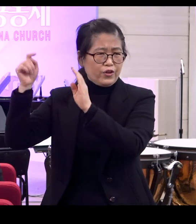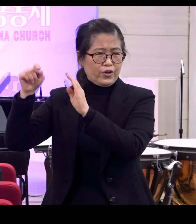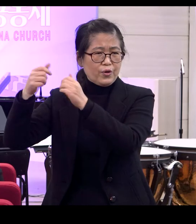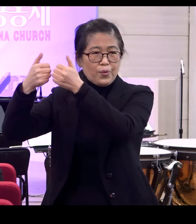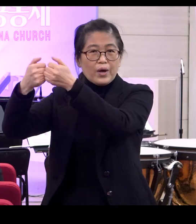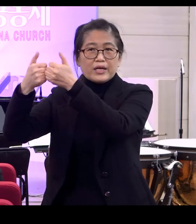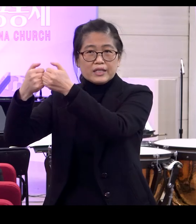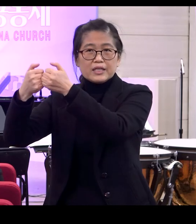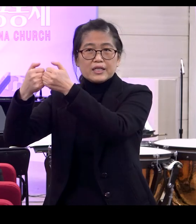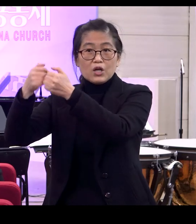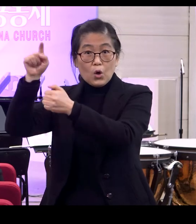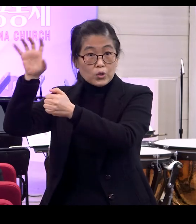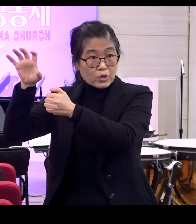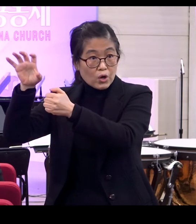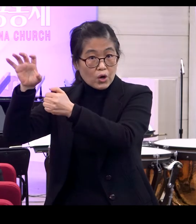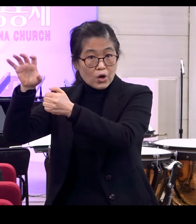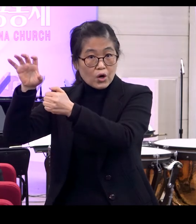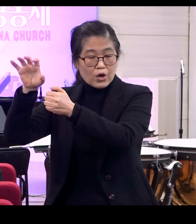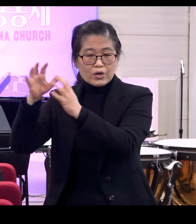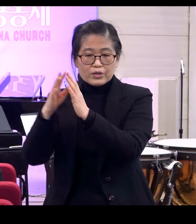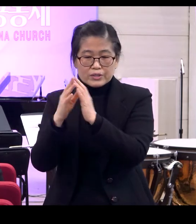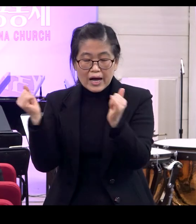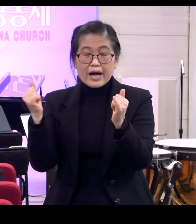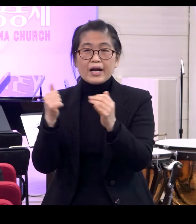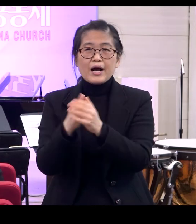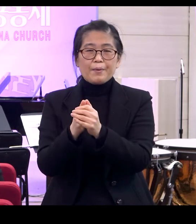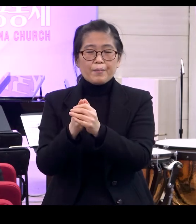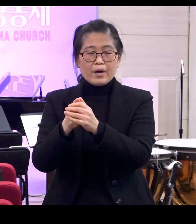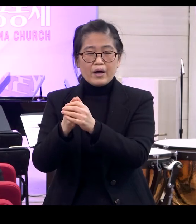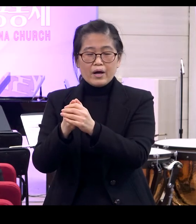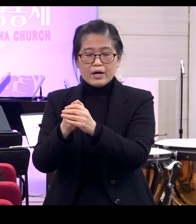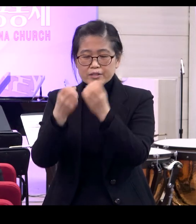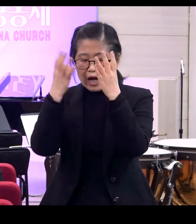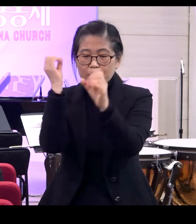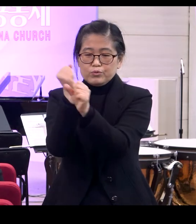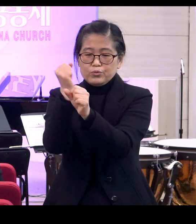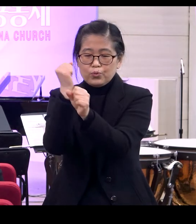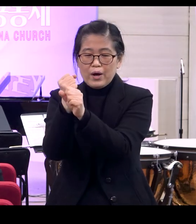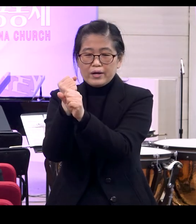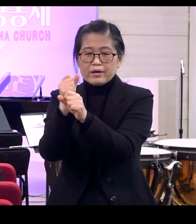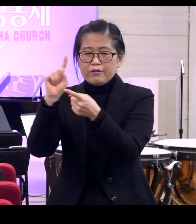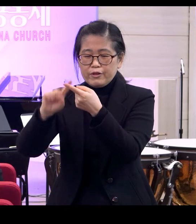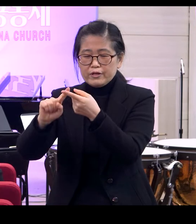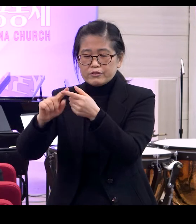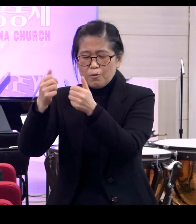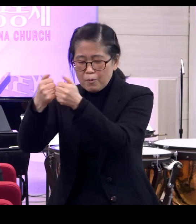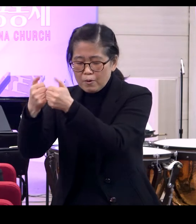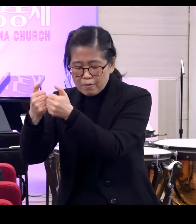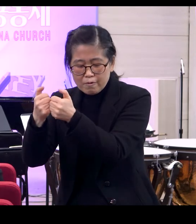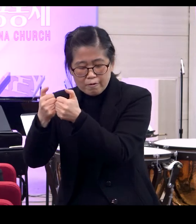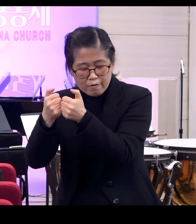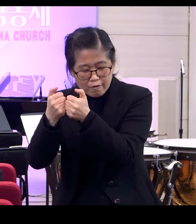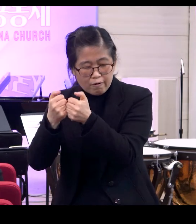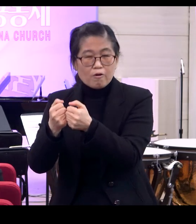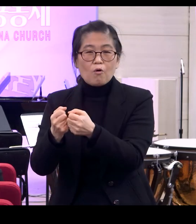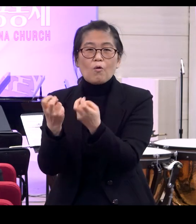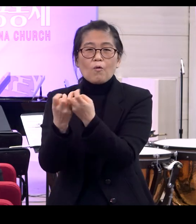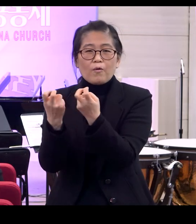그래서 거기서 그 인간 창조를 상의하시고 준비하셨다고 그렇게 성경은 표현을 하고 있는 거예요